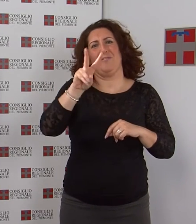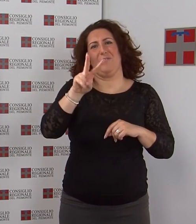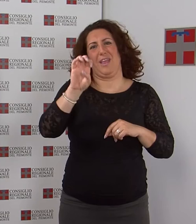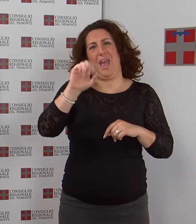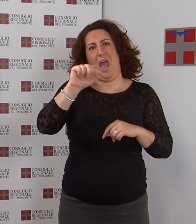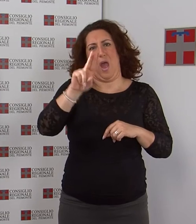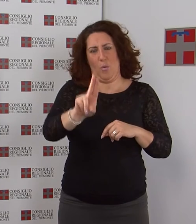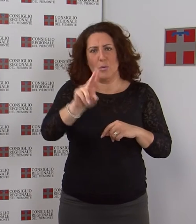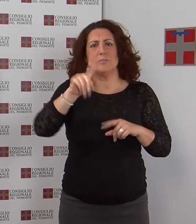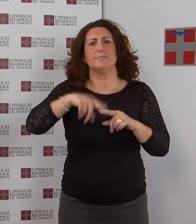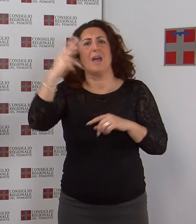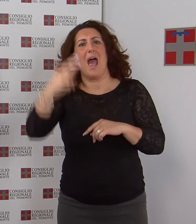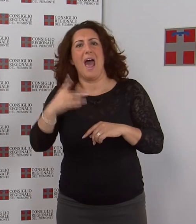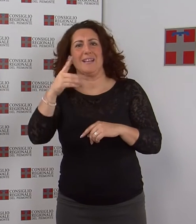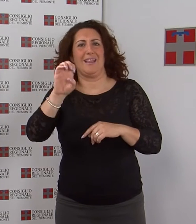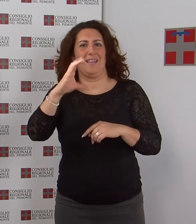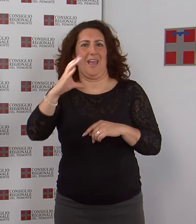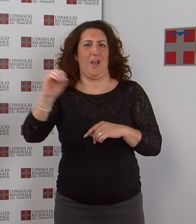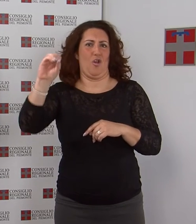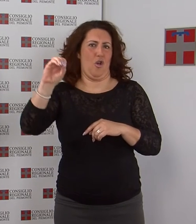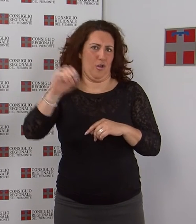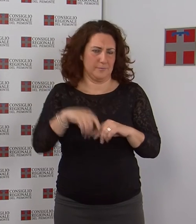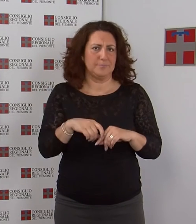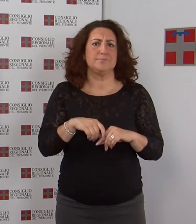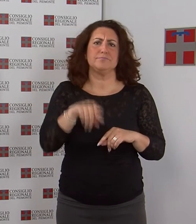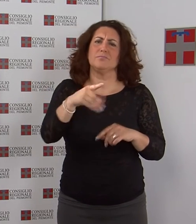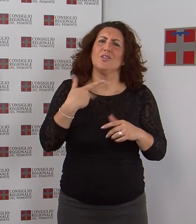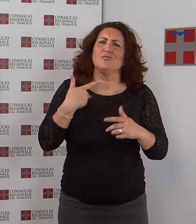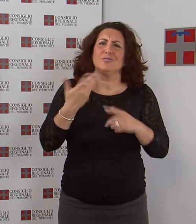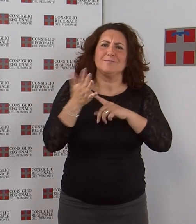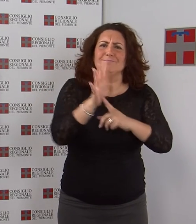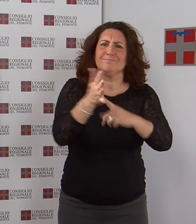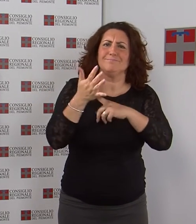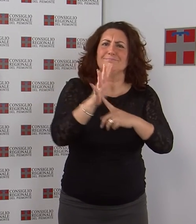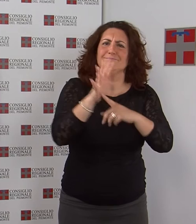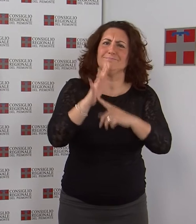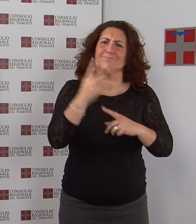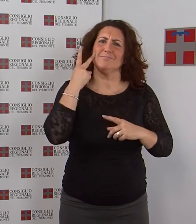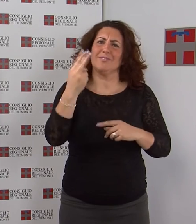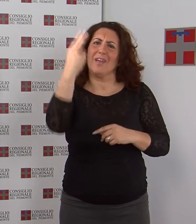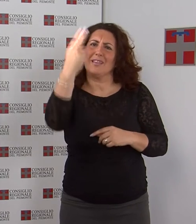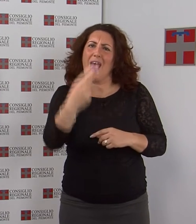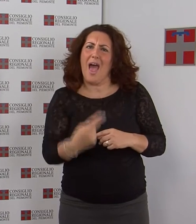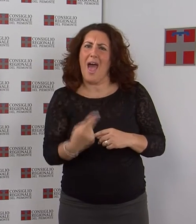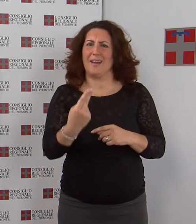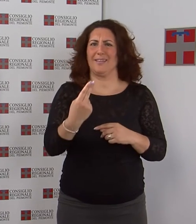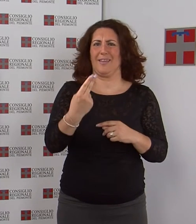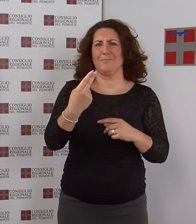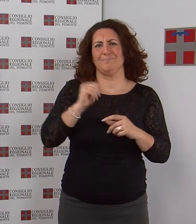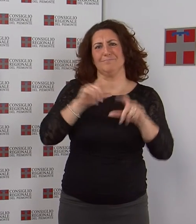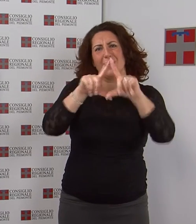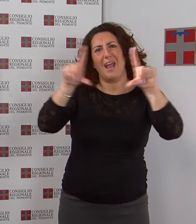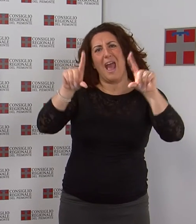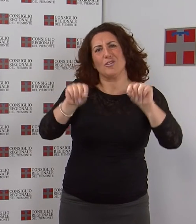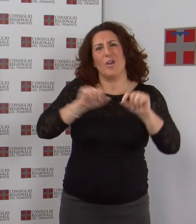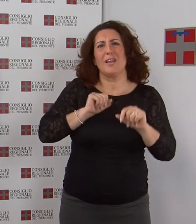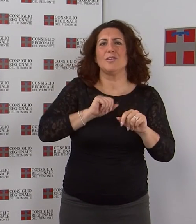boella la rassegna propone una raffinata serie di esemplari espressione della chiara valenza artistica che la cartolina illustrata assunse tra